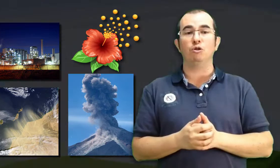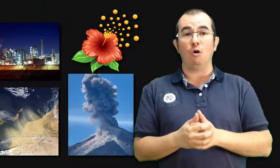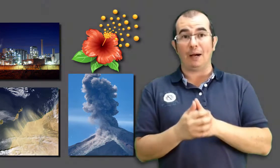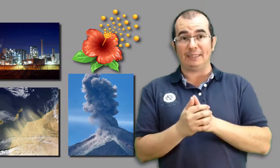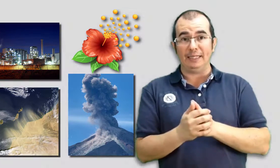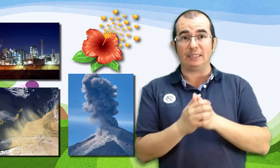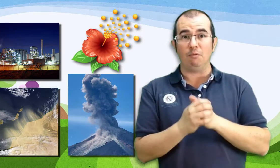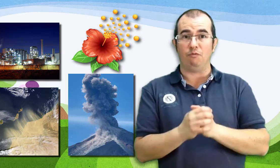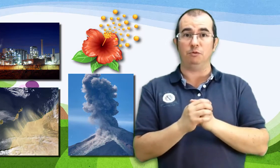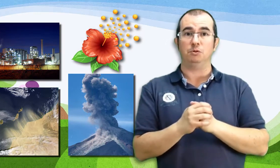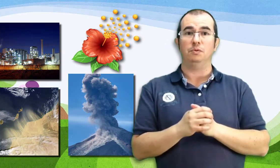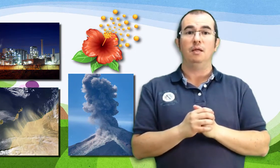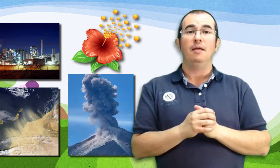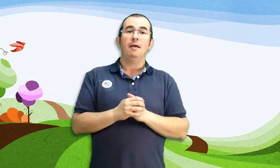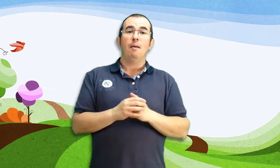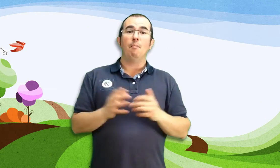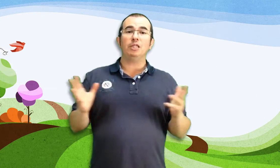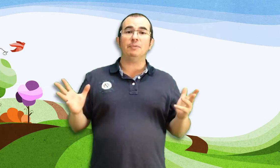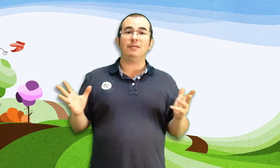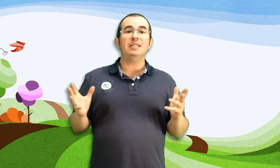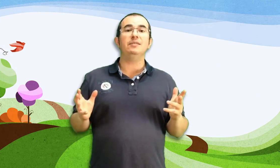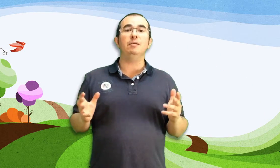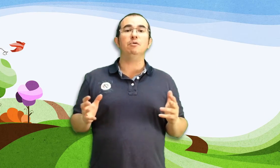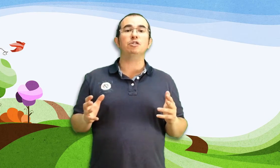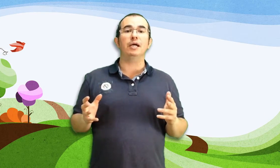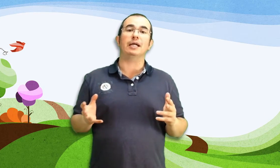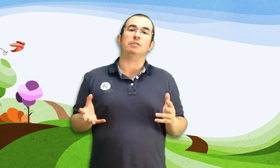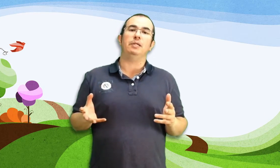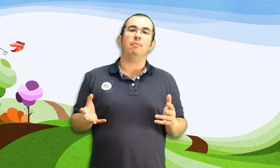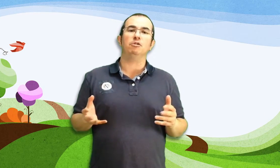bacterias e mofos Moitas veces dicimos que respiramos